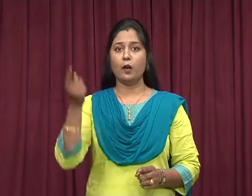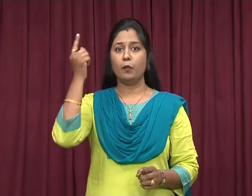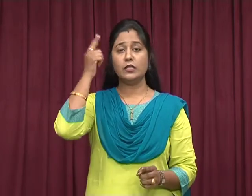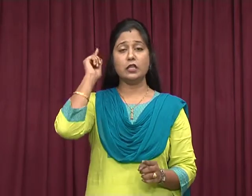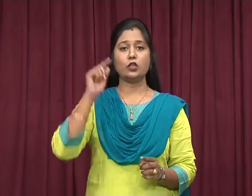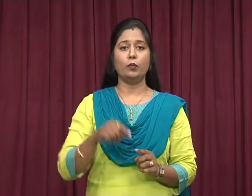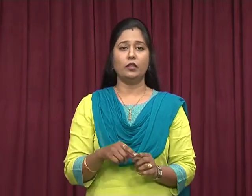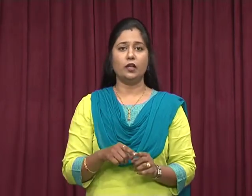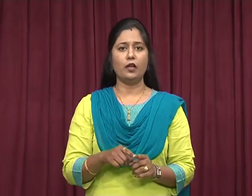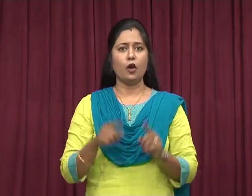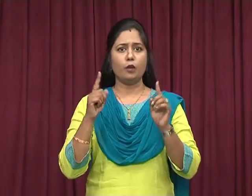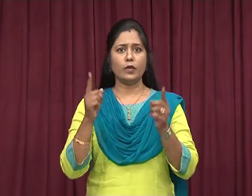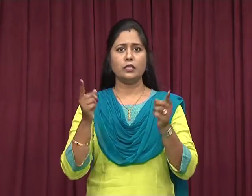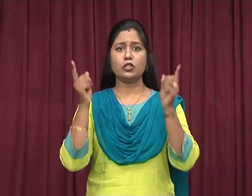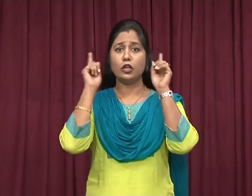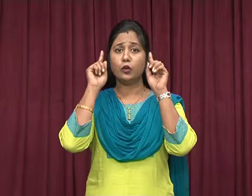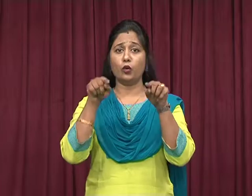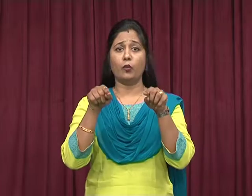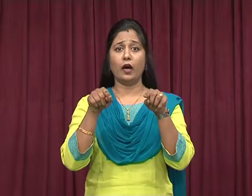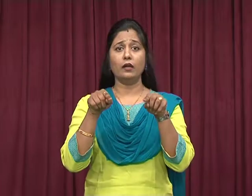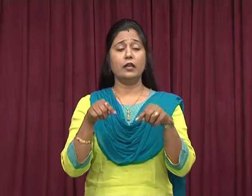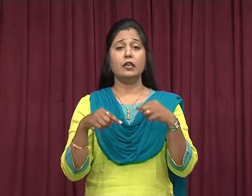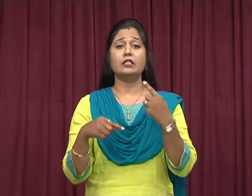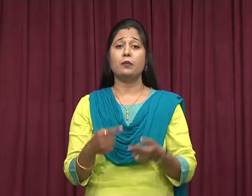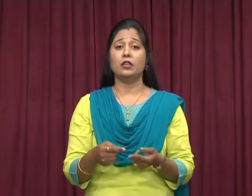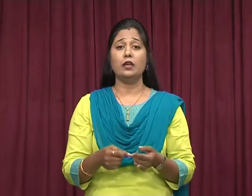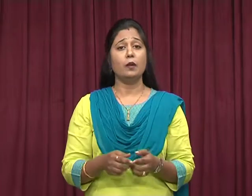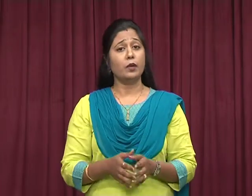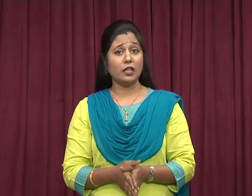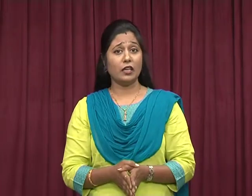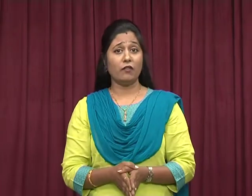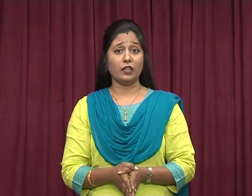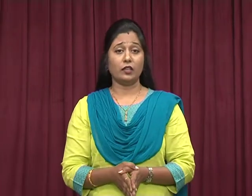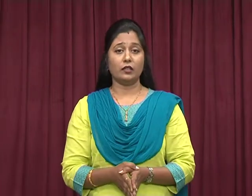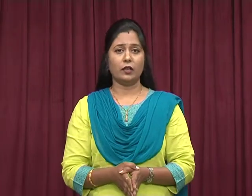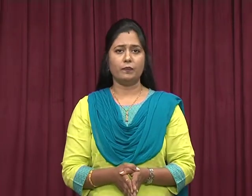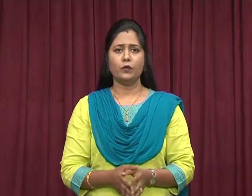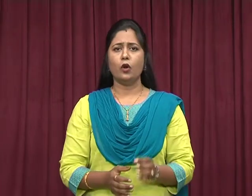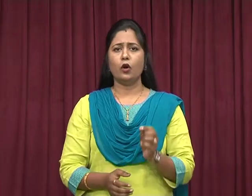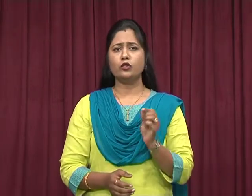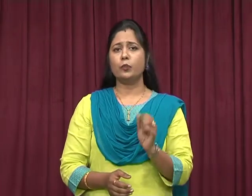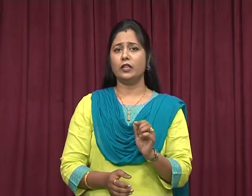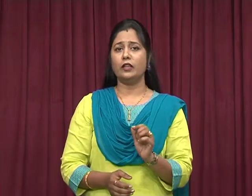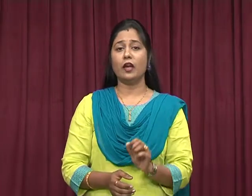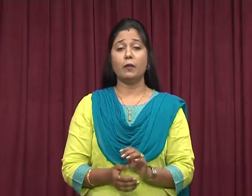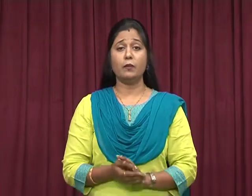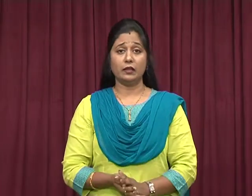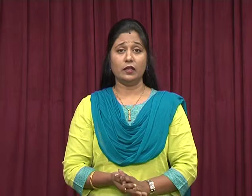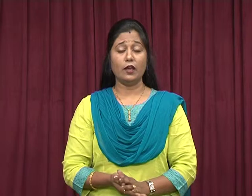मस्तिश को मिलती है और मस्तिश के दोनों भाग इसके प्रती प्रतिक्रिया व्यक्त करते हैं और जो प्रतिक्रिया हमें मिलती है